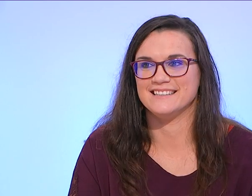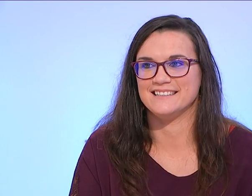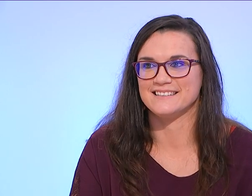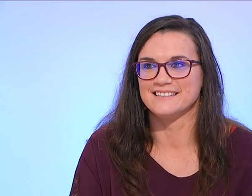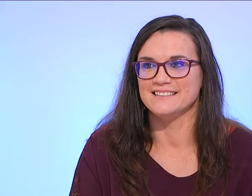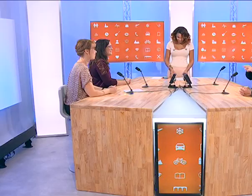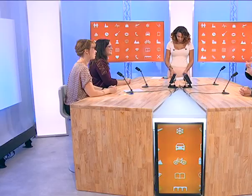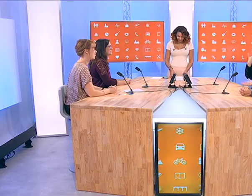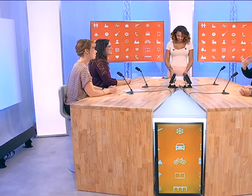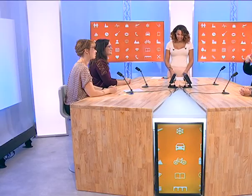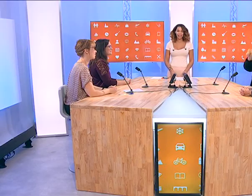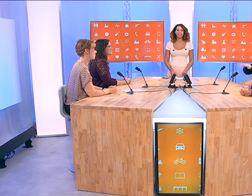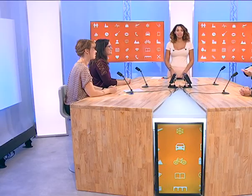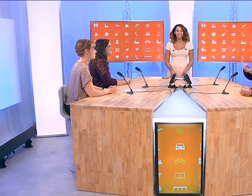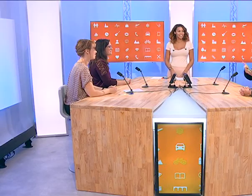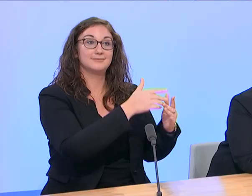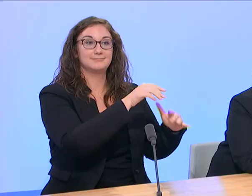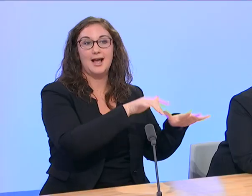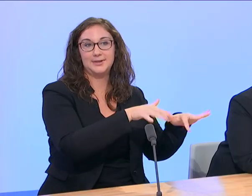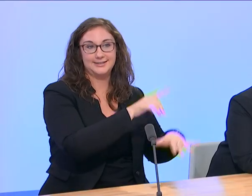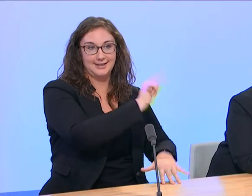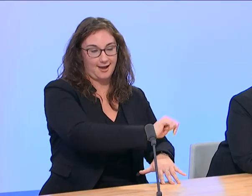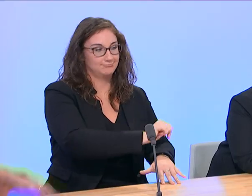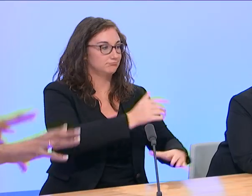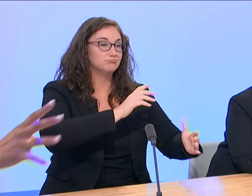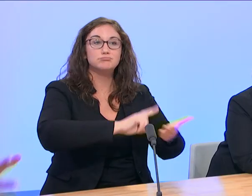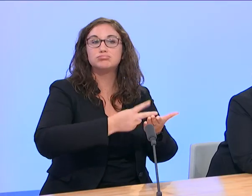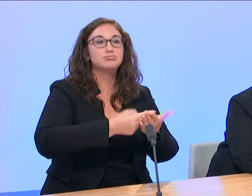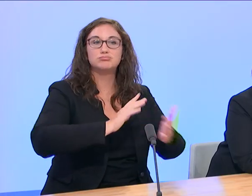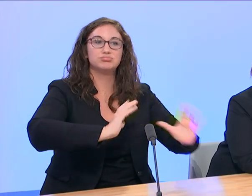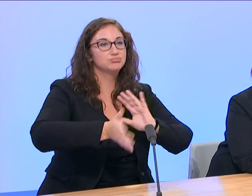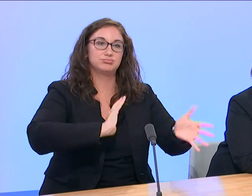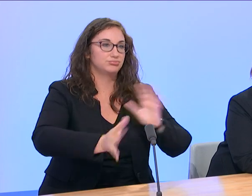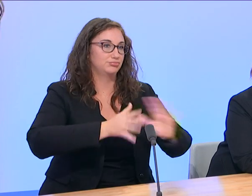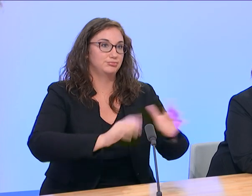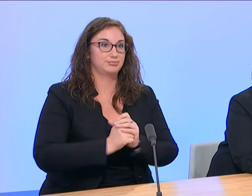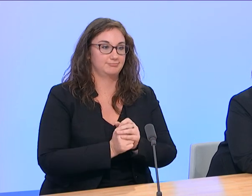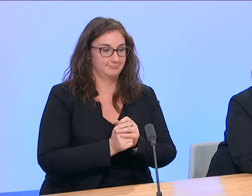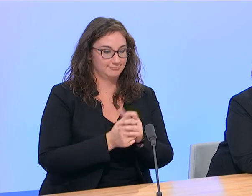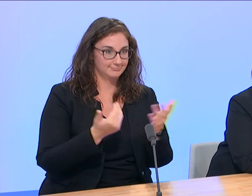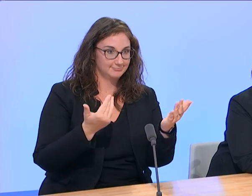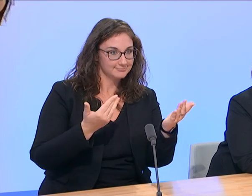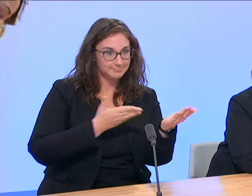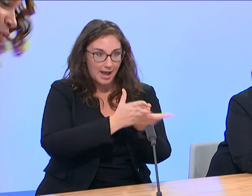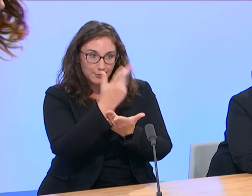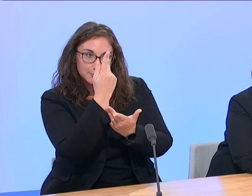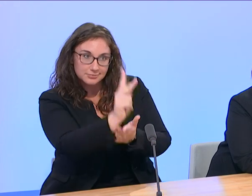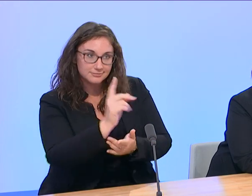merci à notre interprète, Amélie Piétry, qui va nous permettre de découvrir le parcours de Sophie. Sophie,